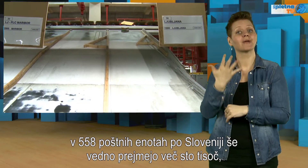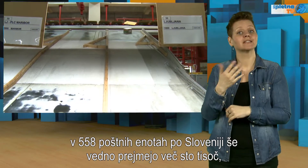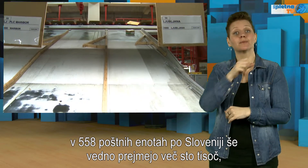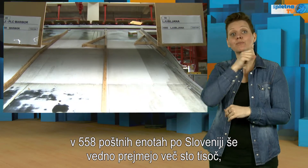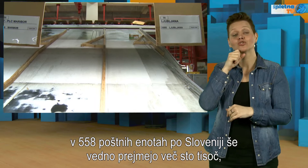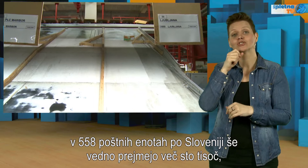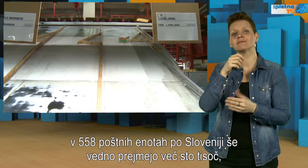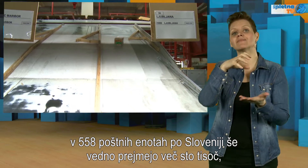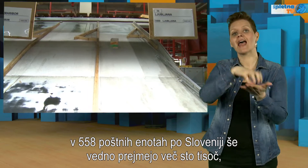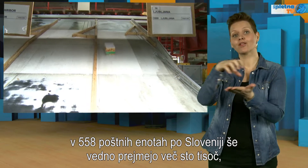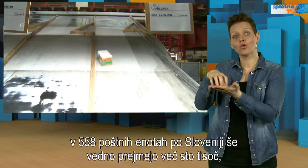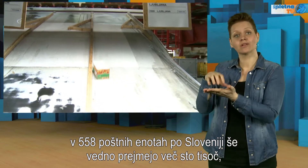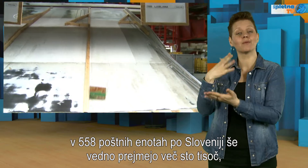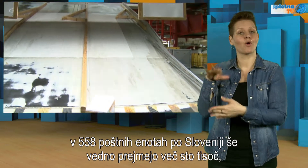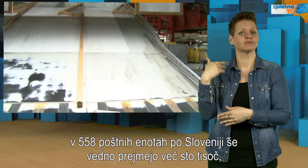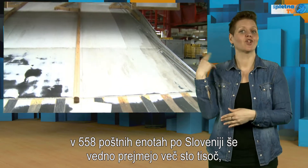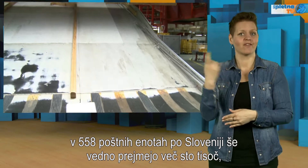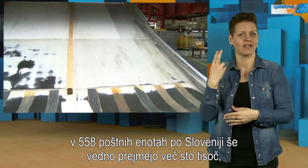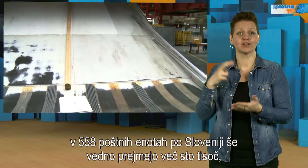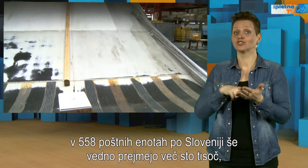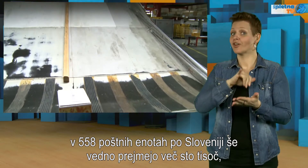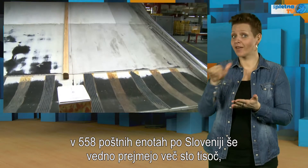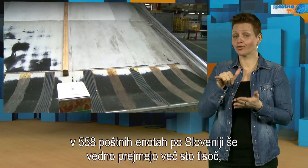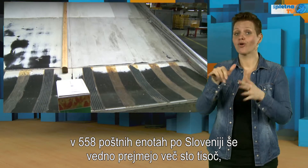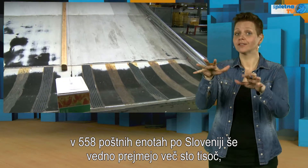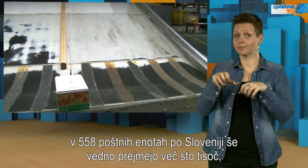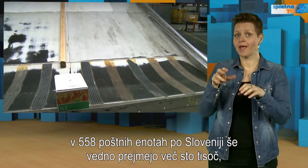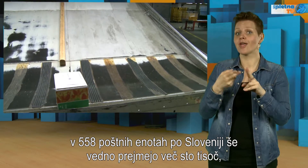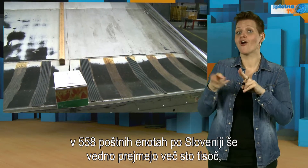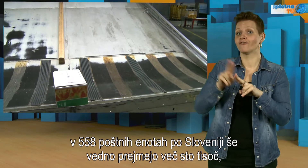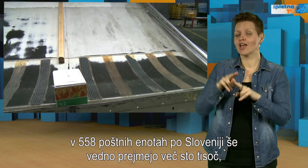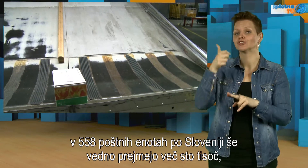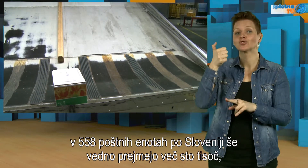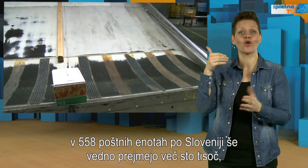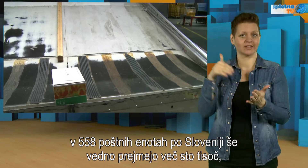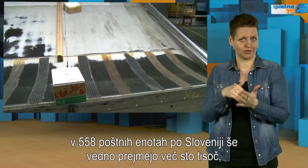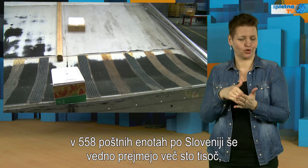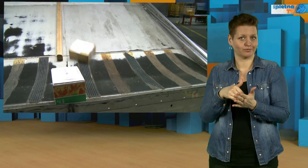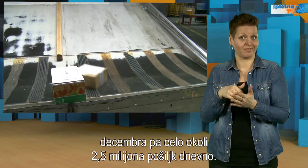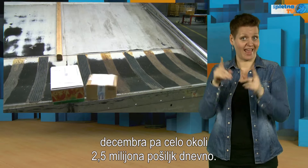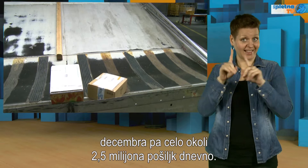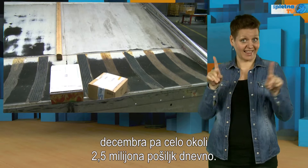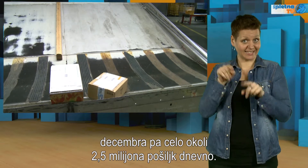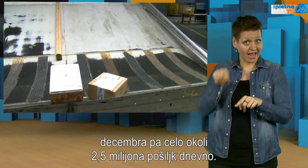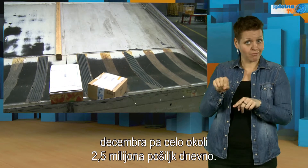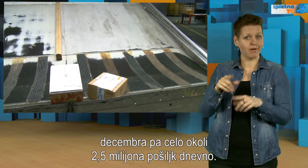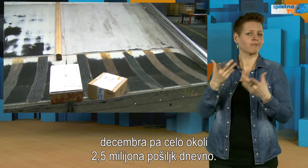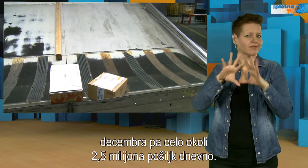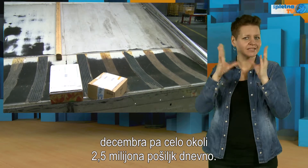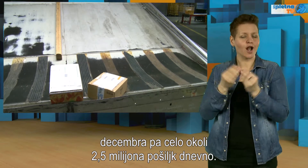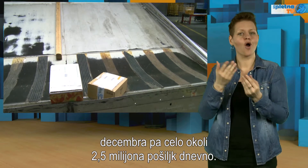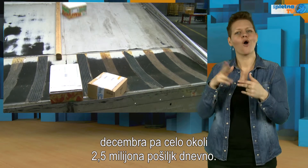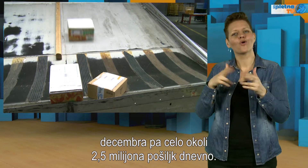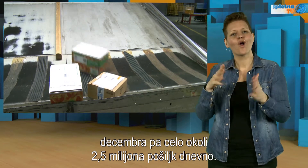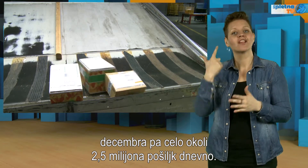enotah po Sloveniji še vedno prejmejo več 100 tisoč, decembra pa celo okoli 2,5 milijona pošilk dnevno.